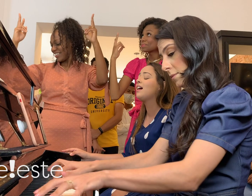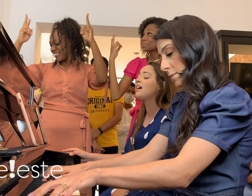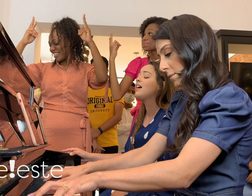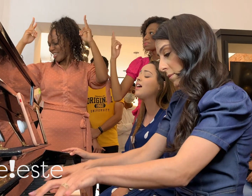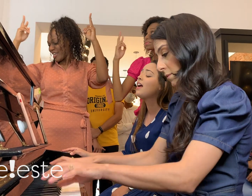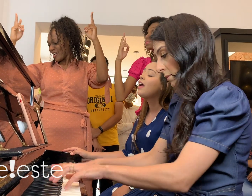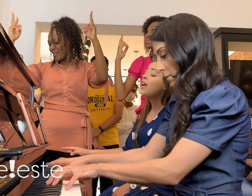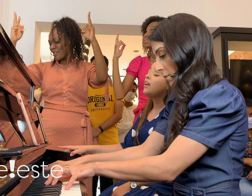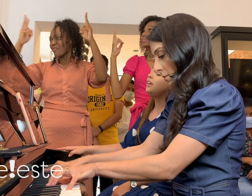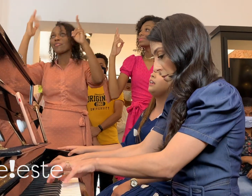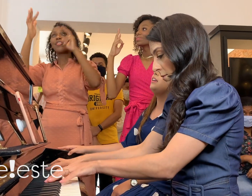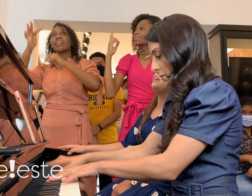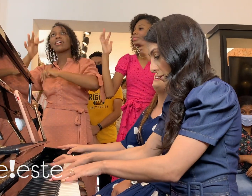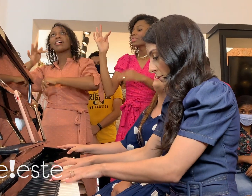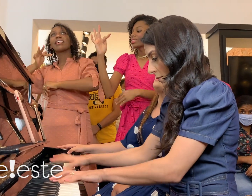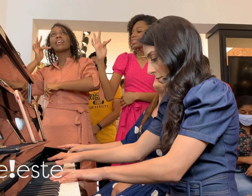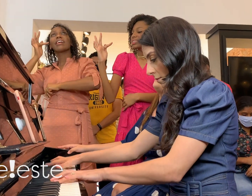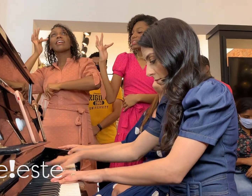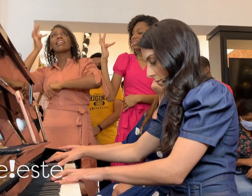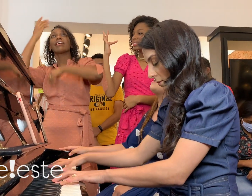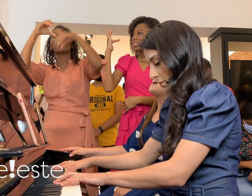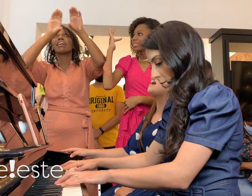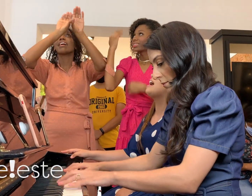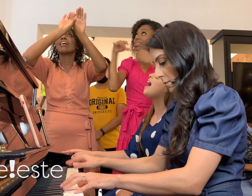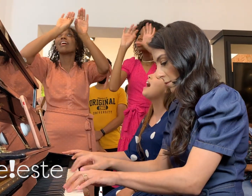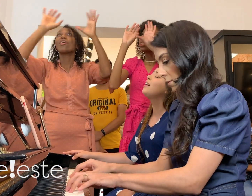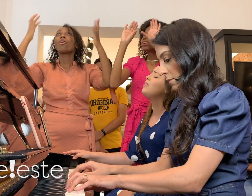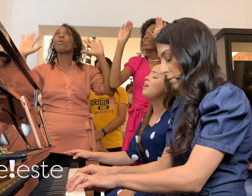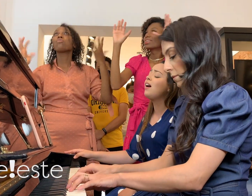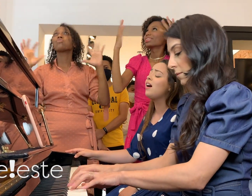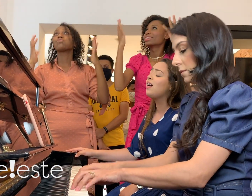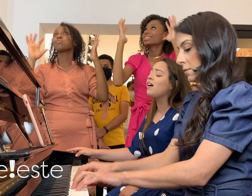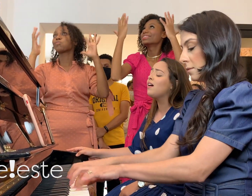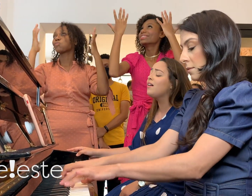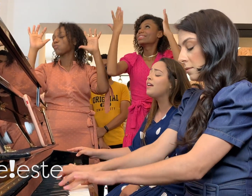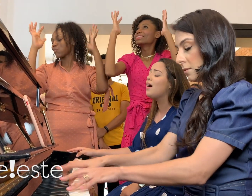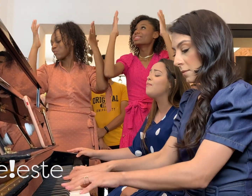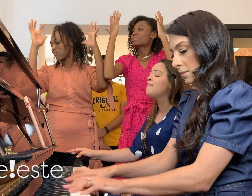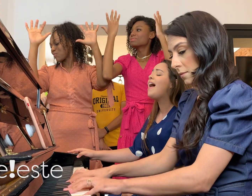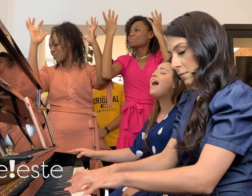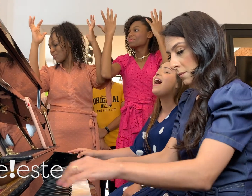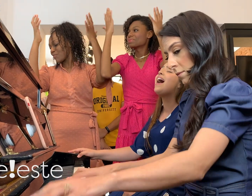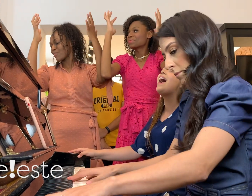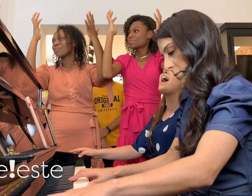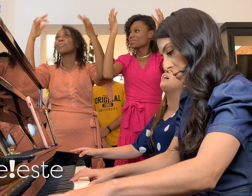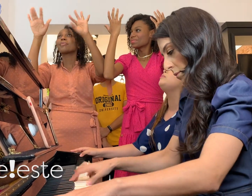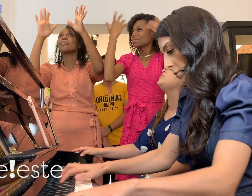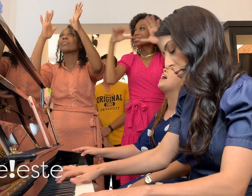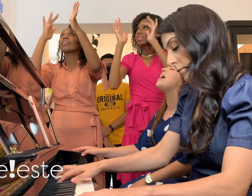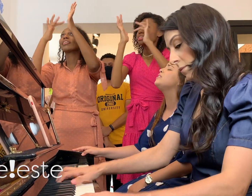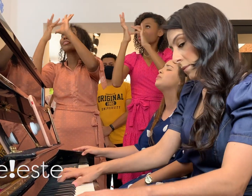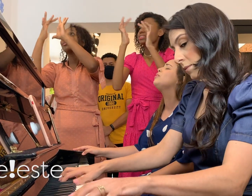E em que amor E É o meu Jesus